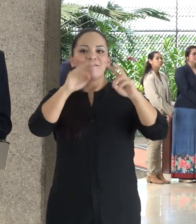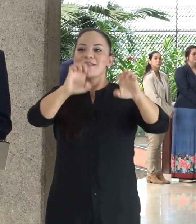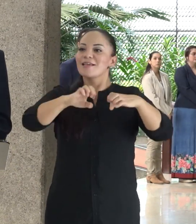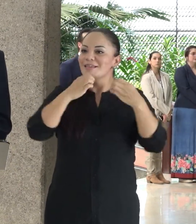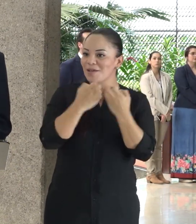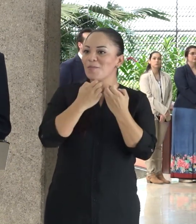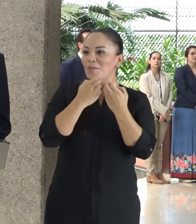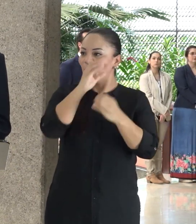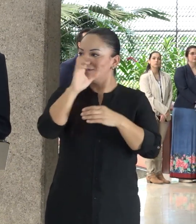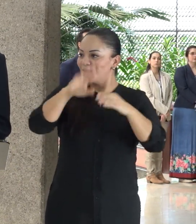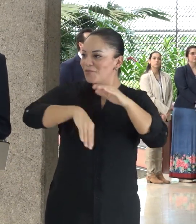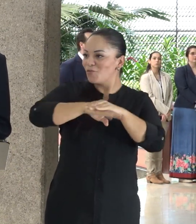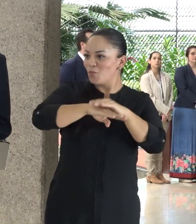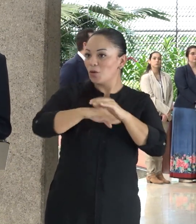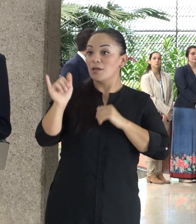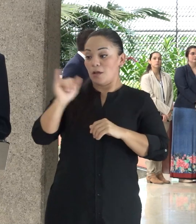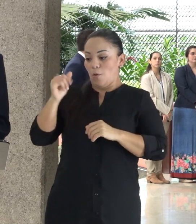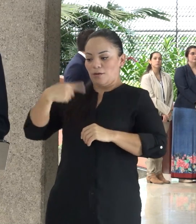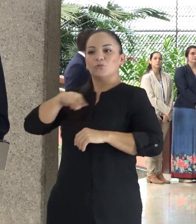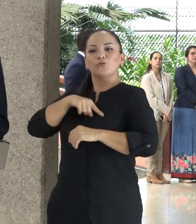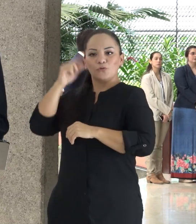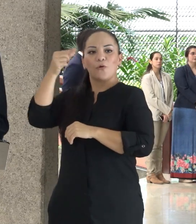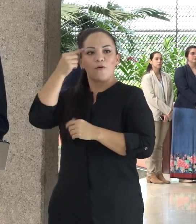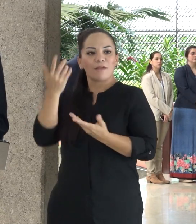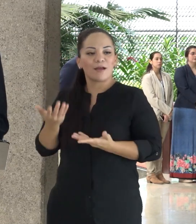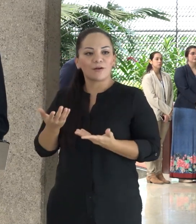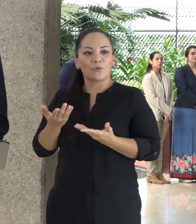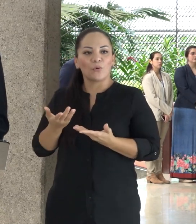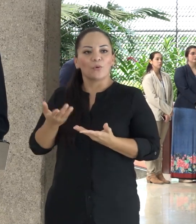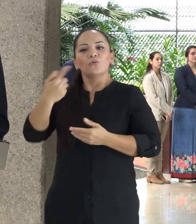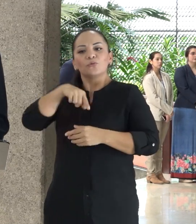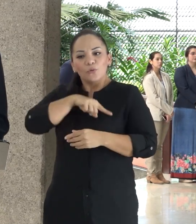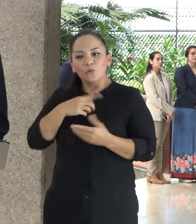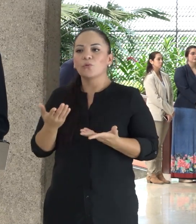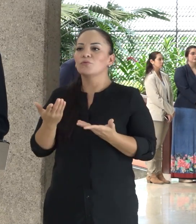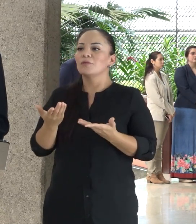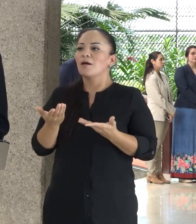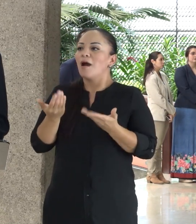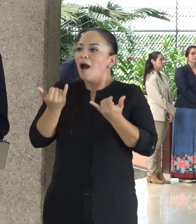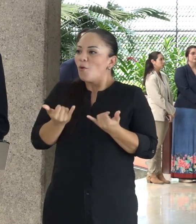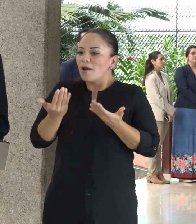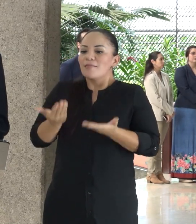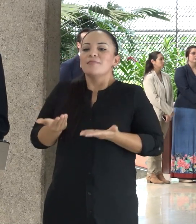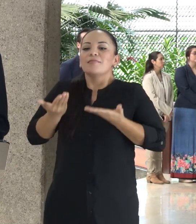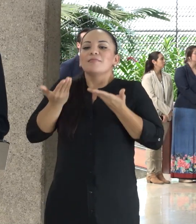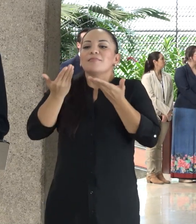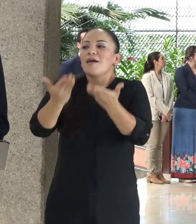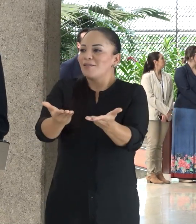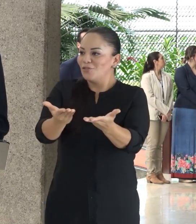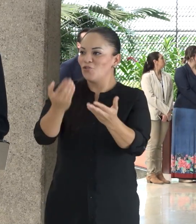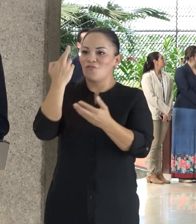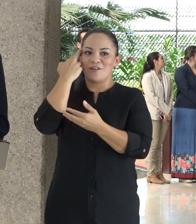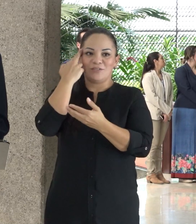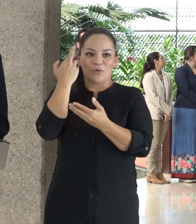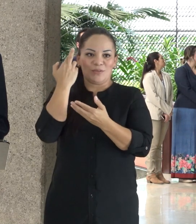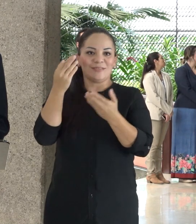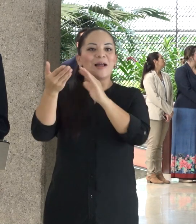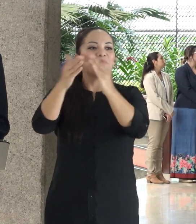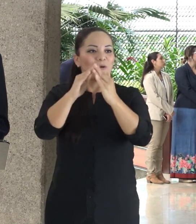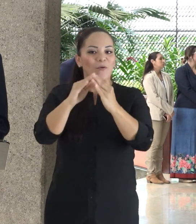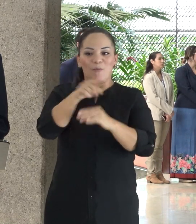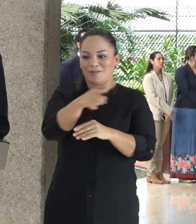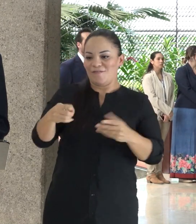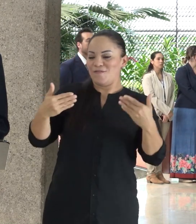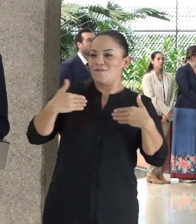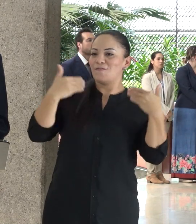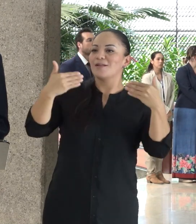al igual que estamos tratando nosotros en el gobierno, le estamos devolviendo razones para felicidad, pero sobre